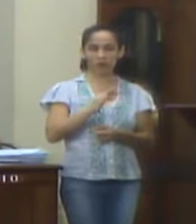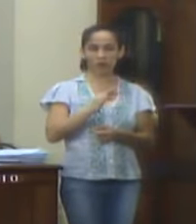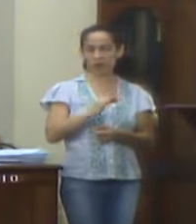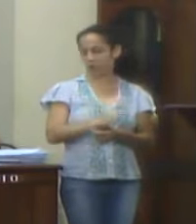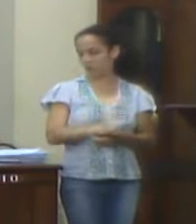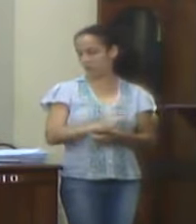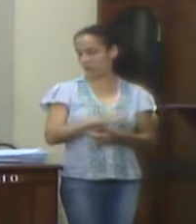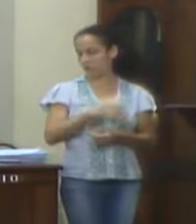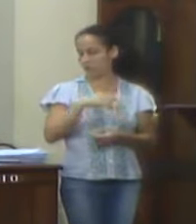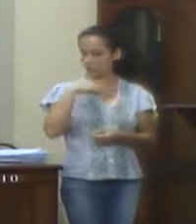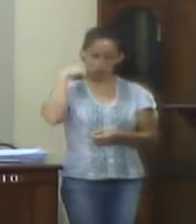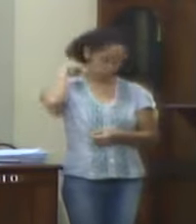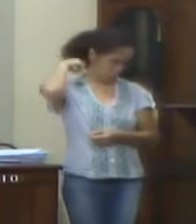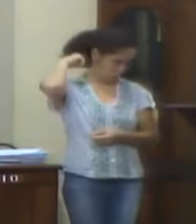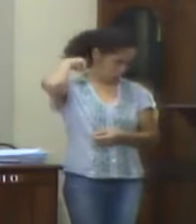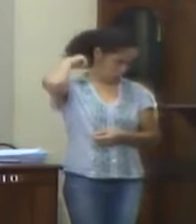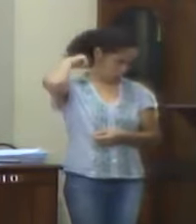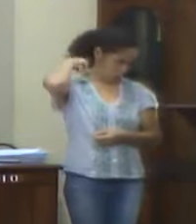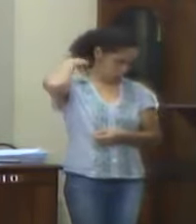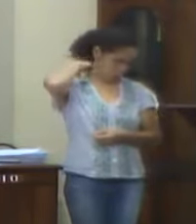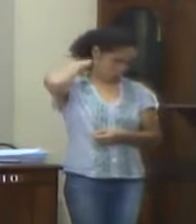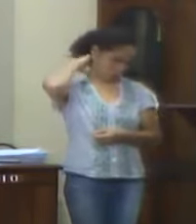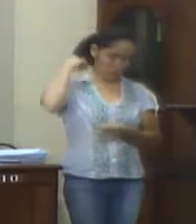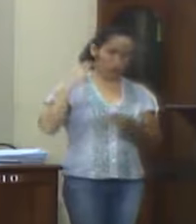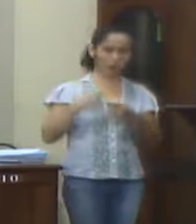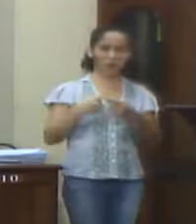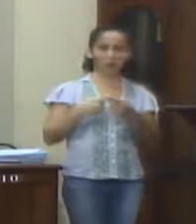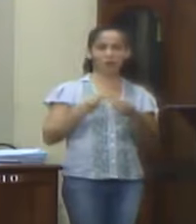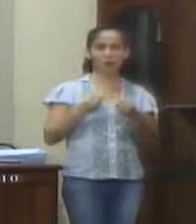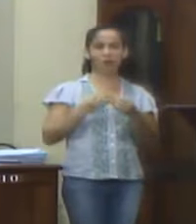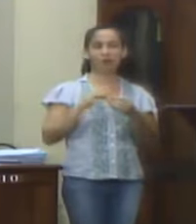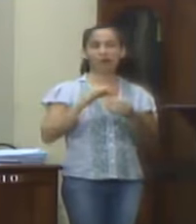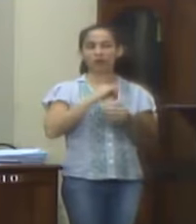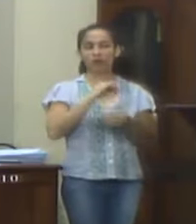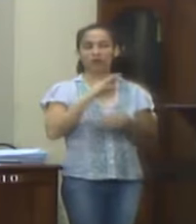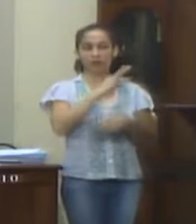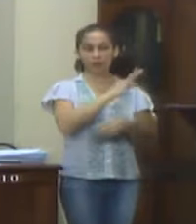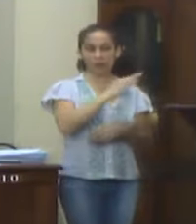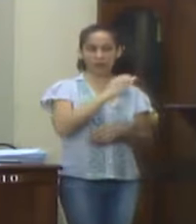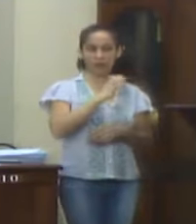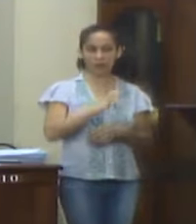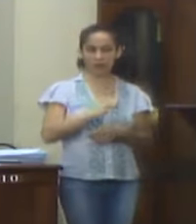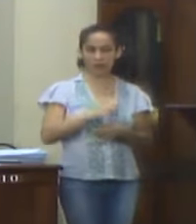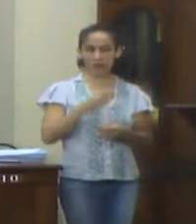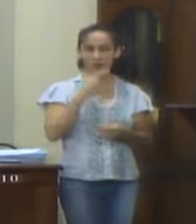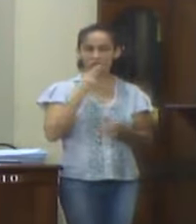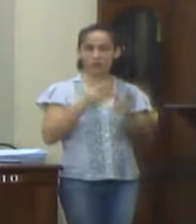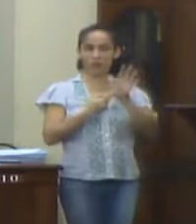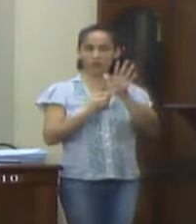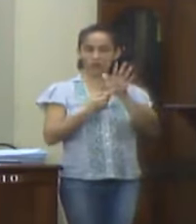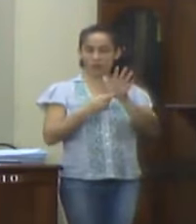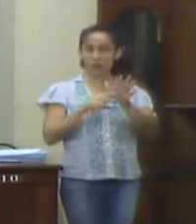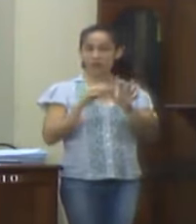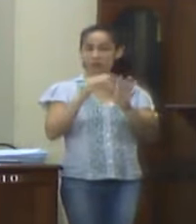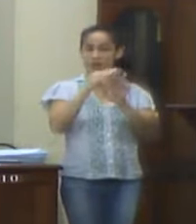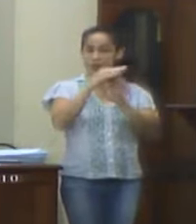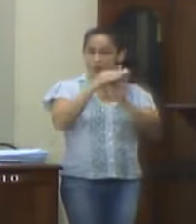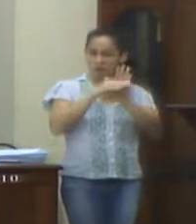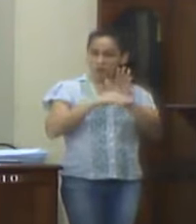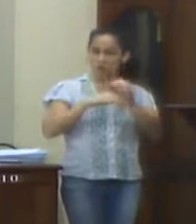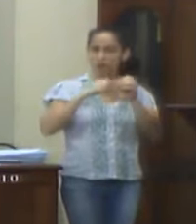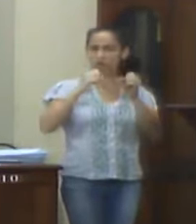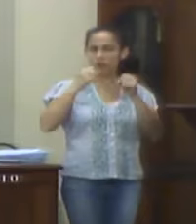for a dezembro de 2017. O posicionamento do corpo técnico do TSE, ao elaborar o parecer desconsiderando